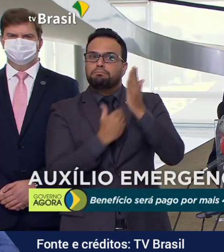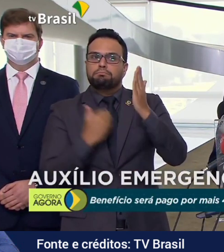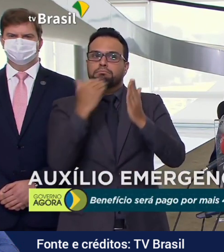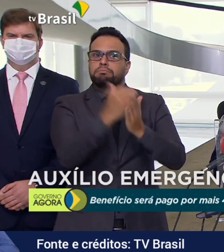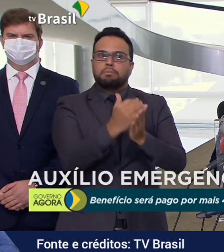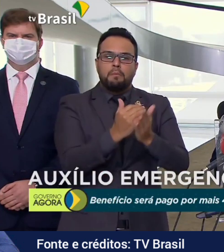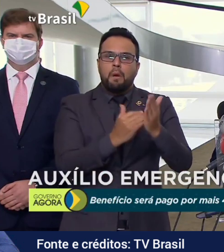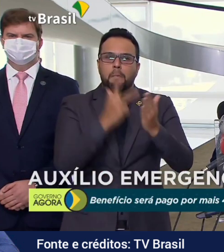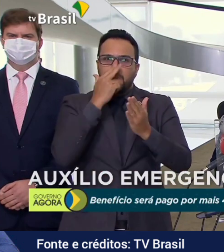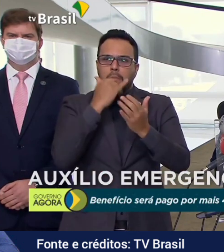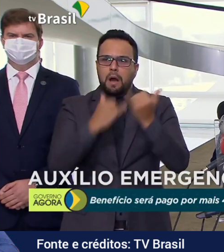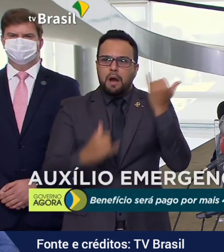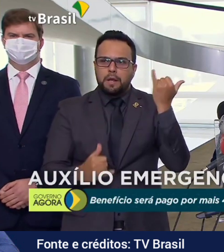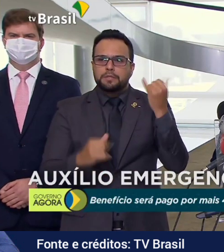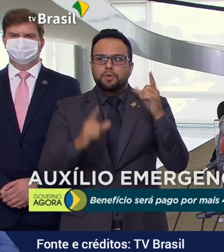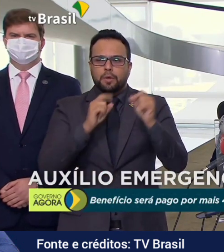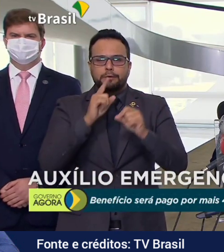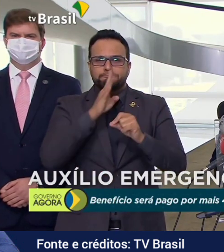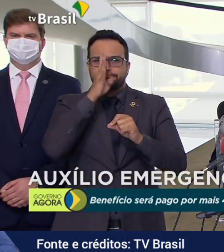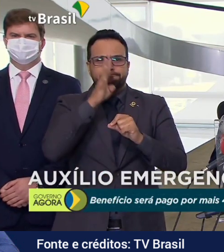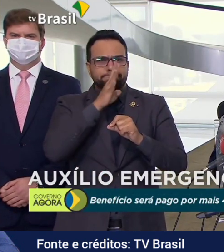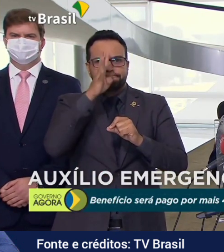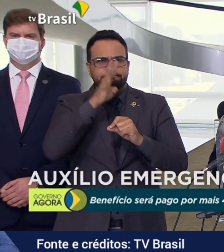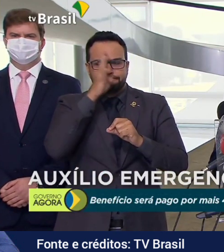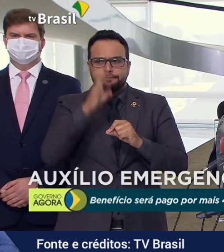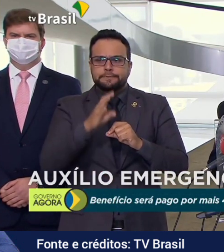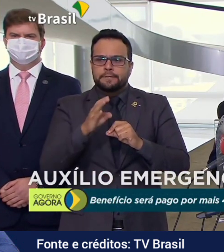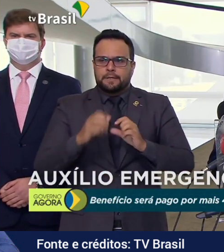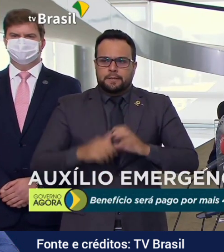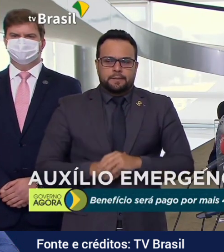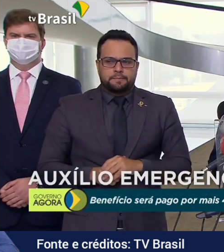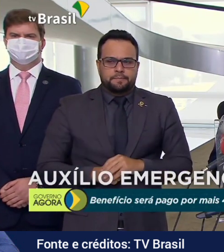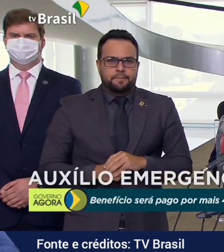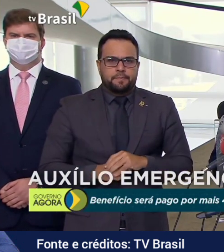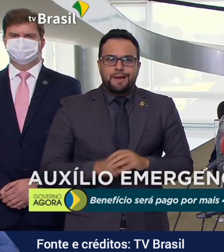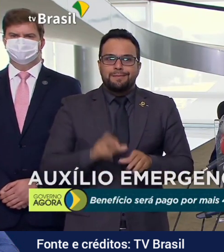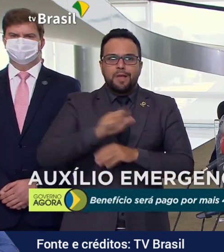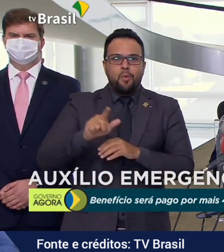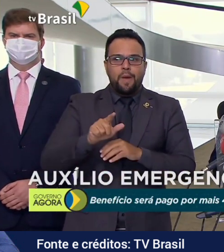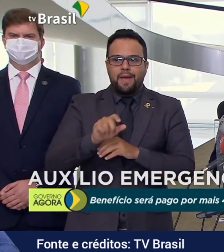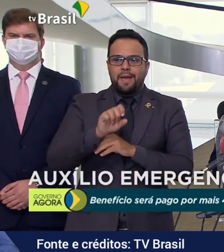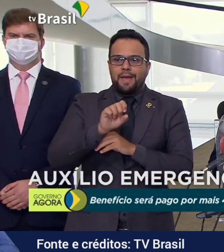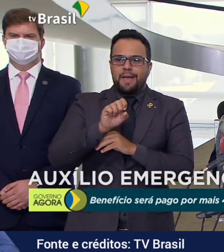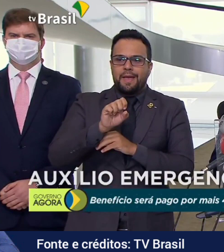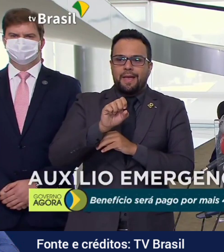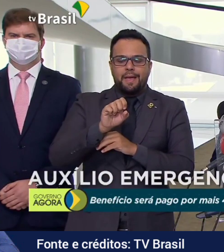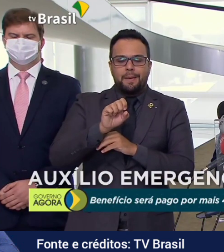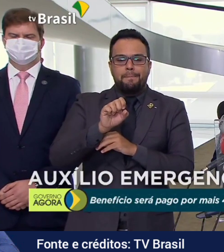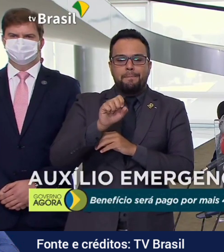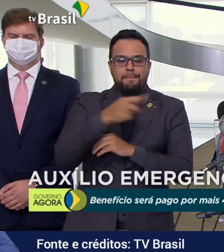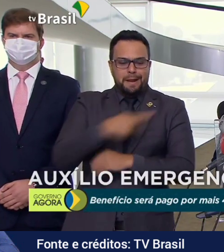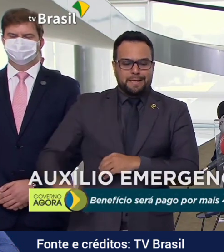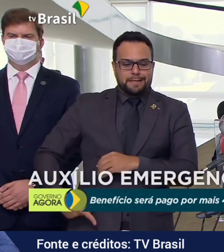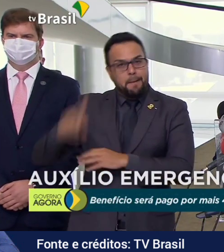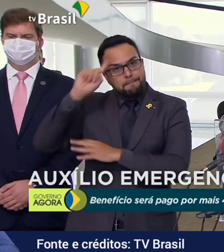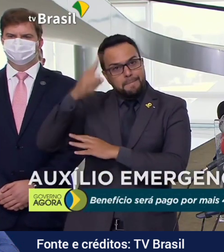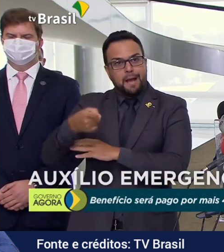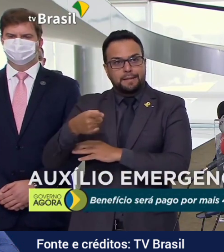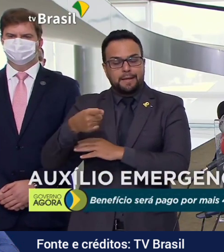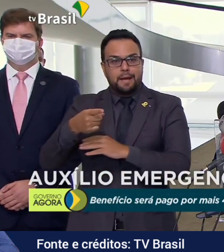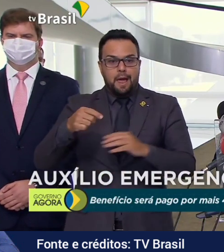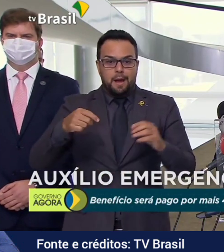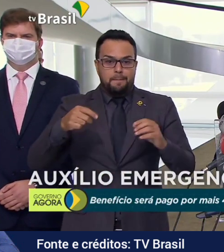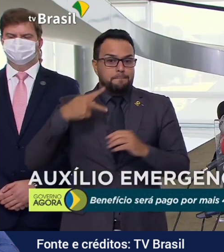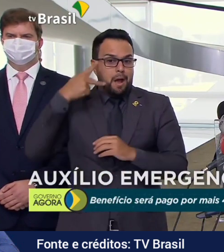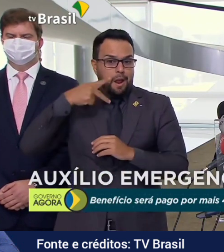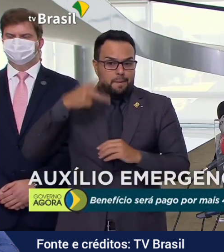no Brasil. O estado de sítio não é o presidente que decreta. Ele pode até mandar um decreto para o parlamento. Mas só